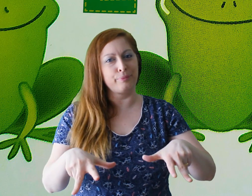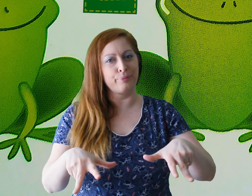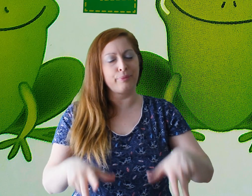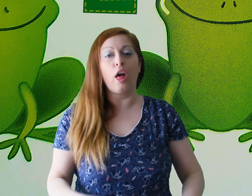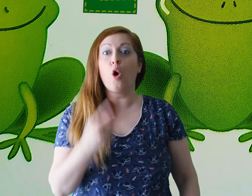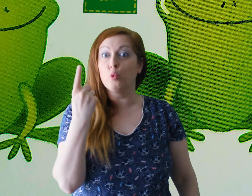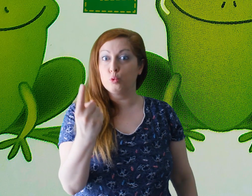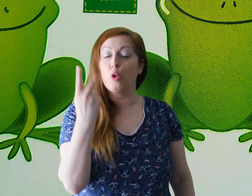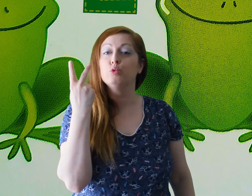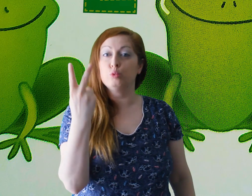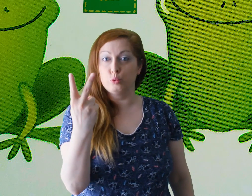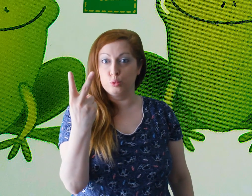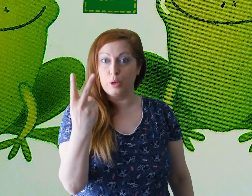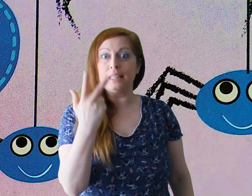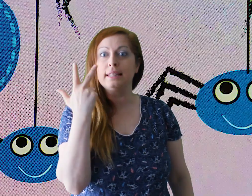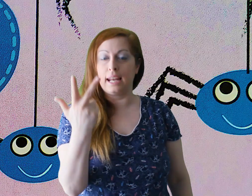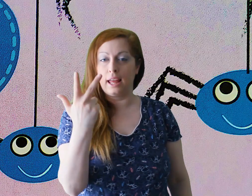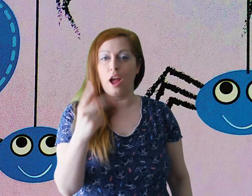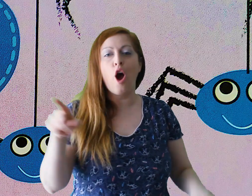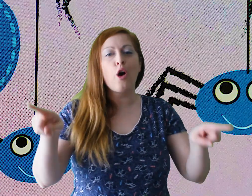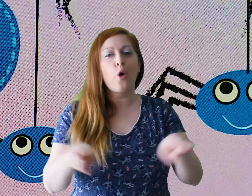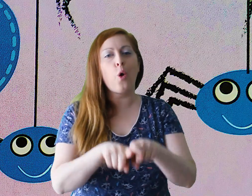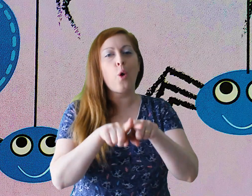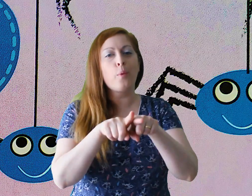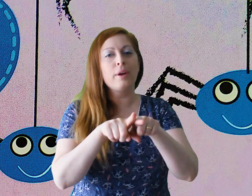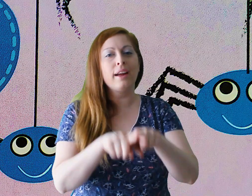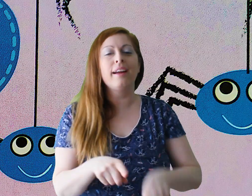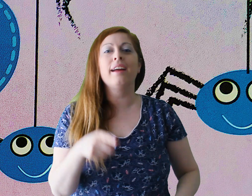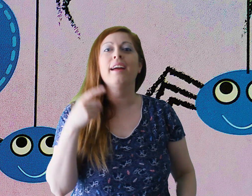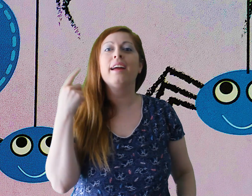uno, due e tre come tre